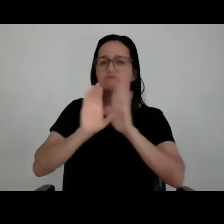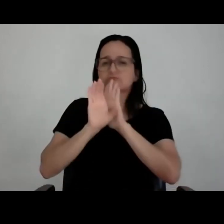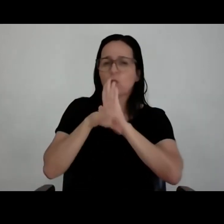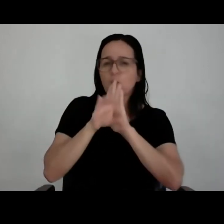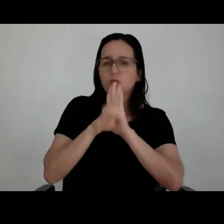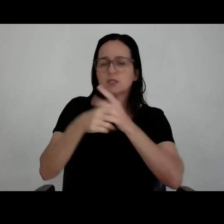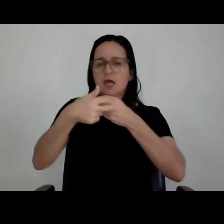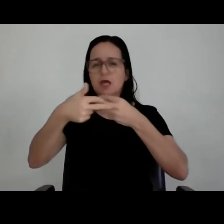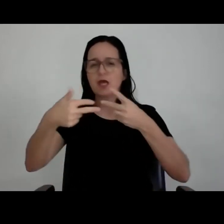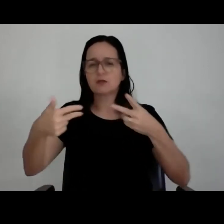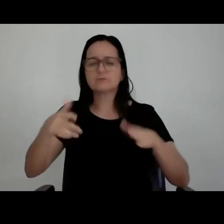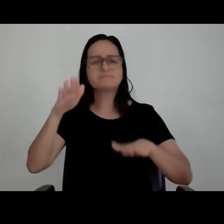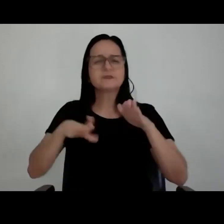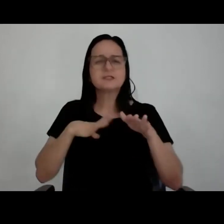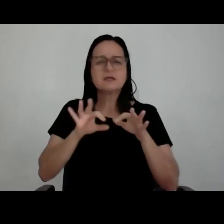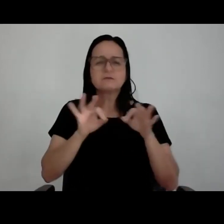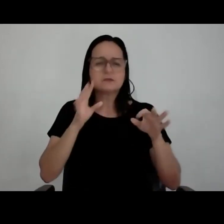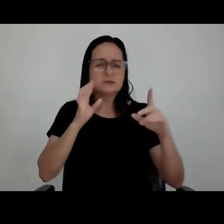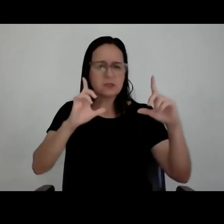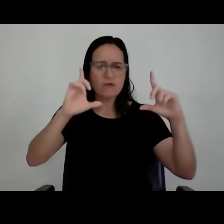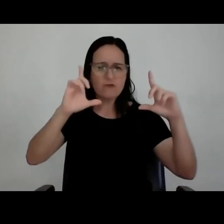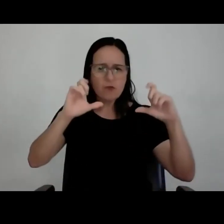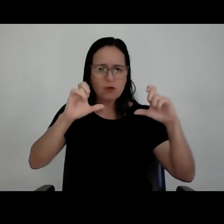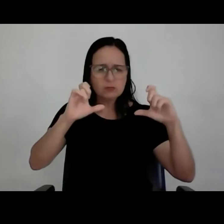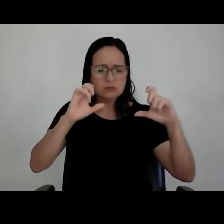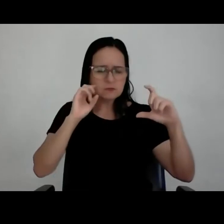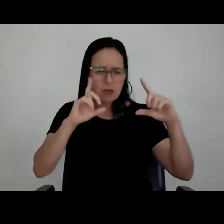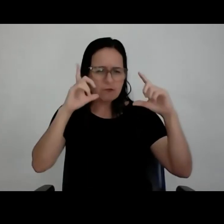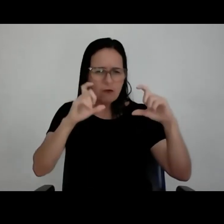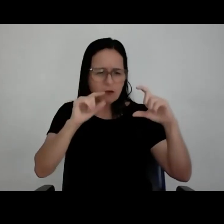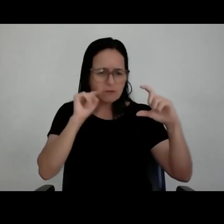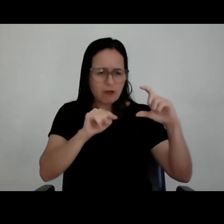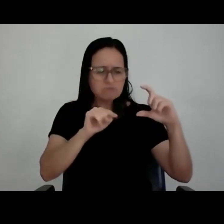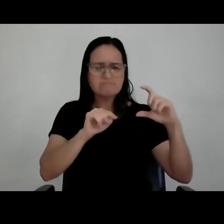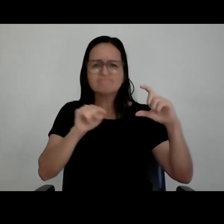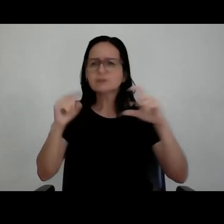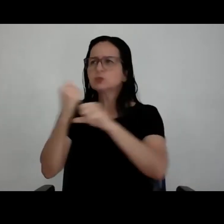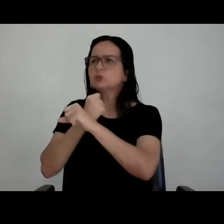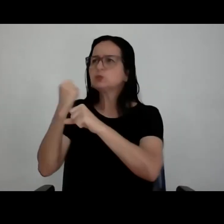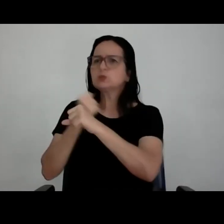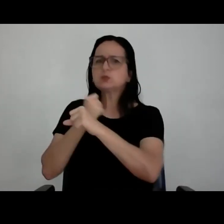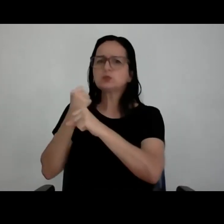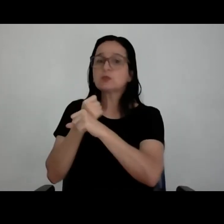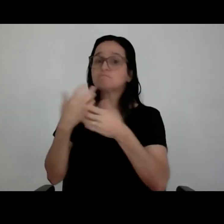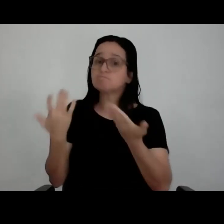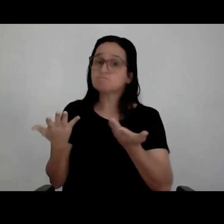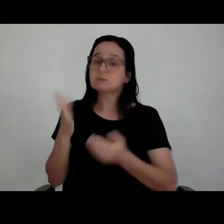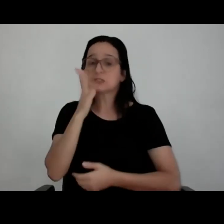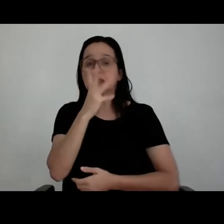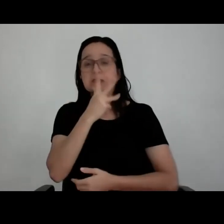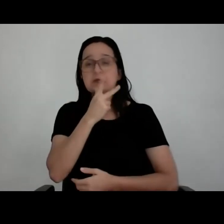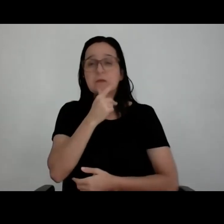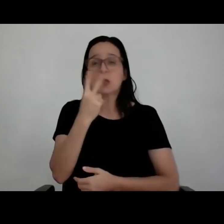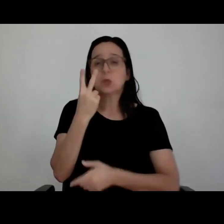numa linha, numa fotografia. Botar aquilo de pé é uma história longa. Tem projetos que já levaram dois anos, três anos, quatro anos, até